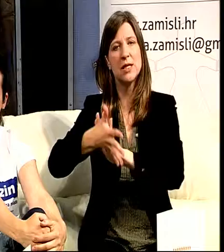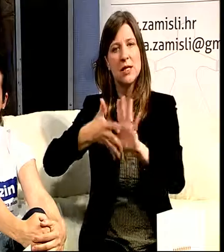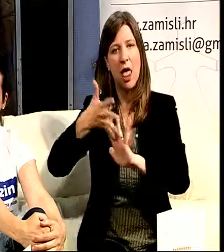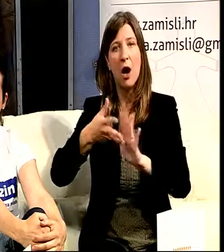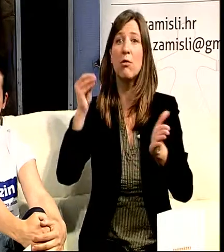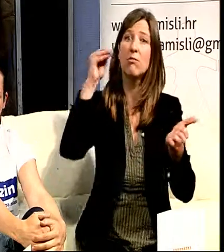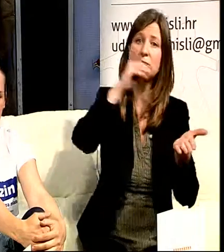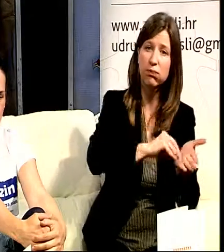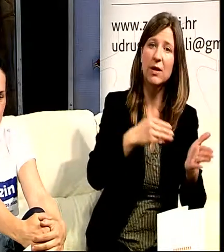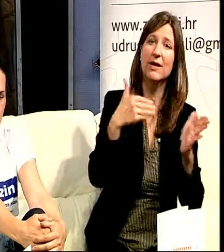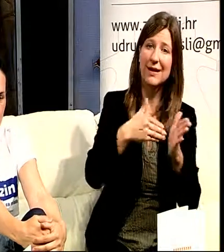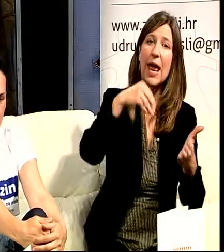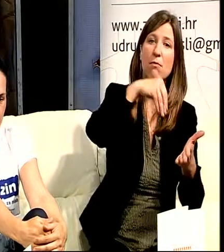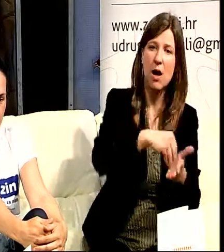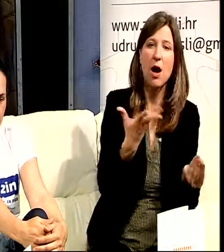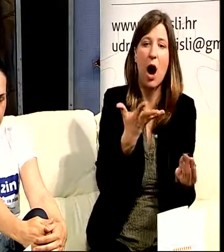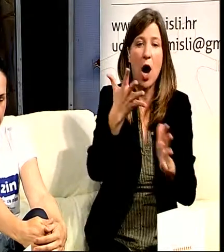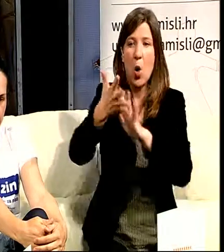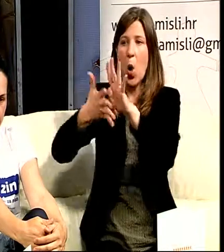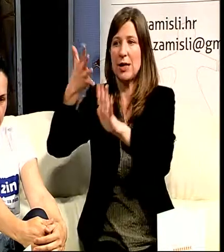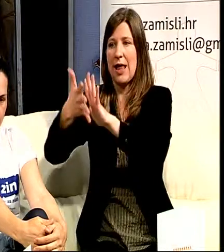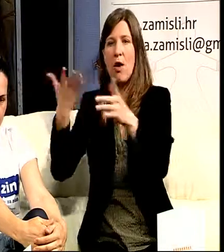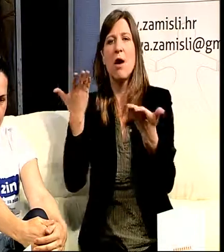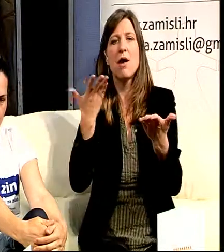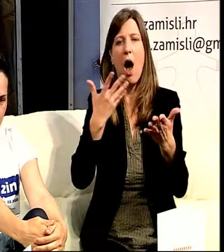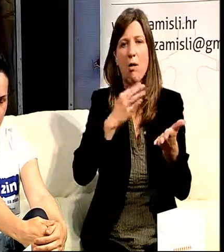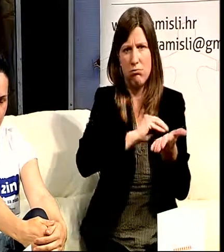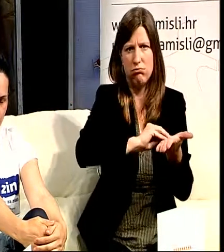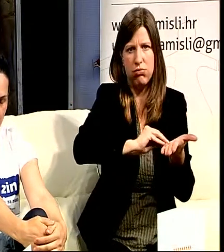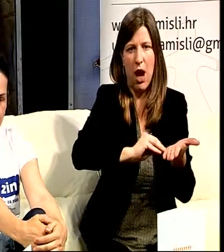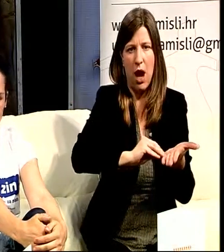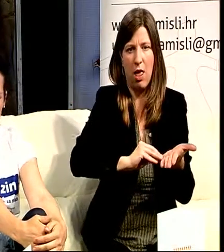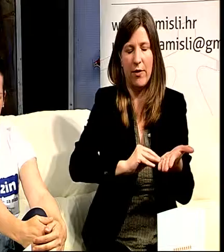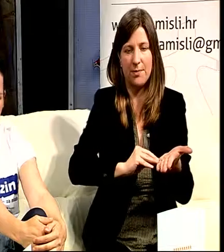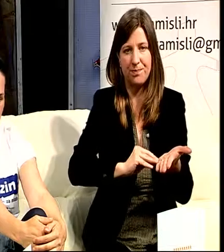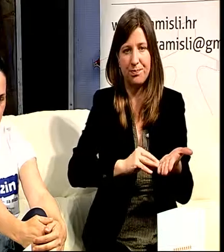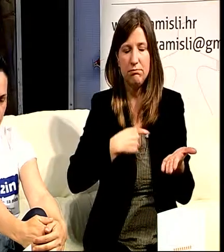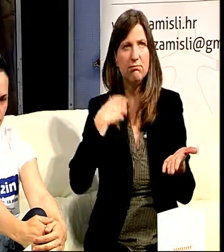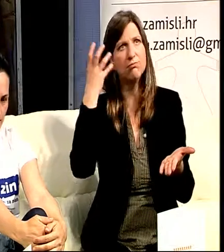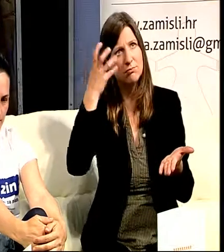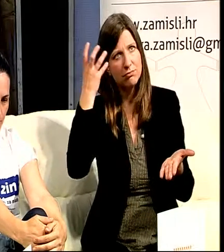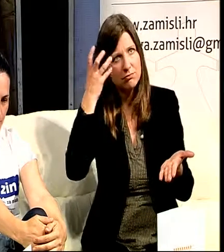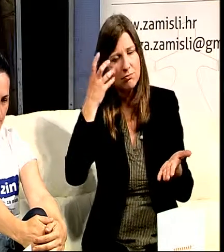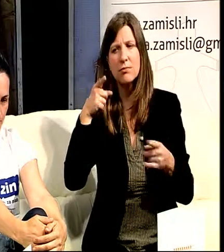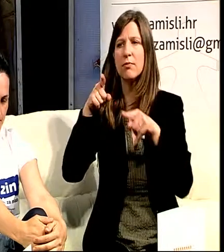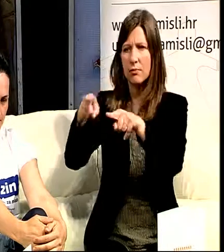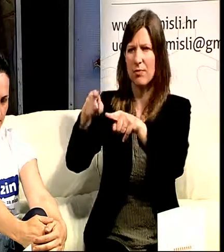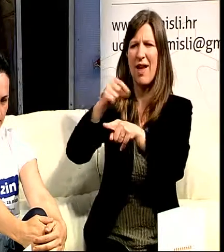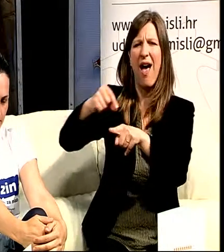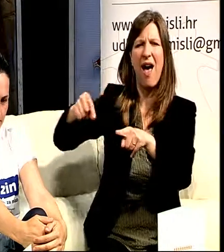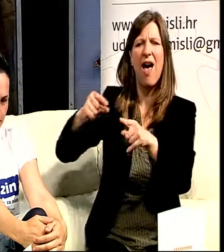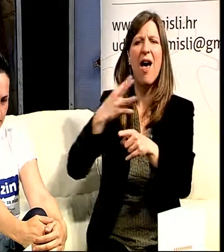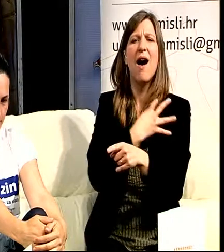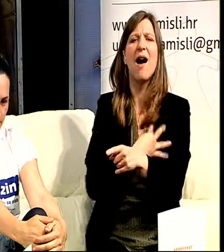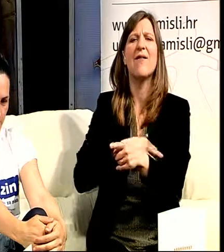pokazuju pomoć u ruku. I ja sam napisala jedan mail autoru hrvatskog pravopisa.